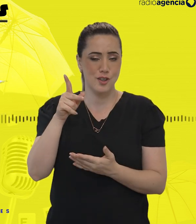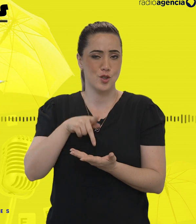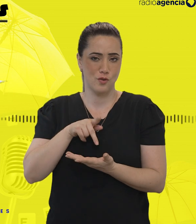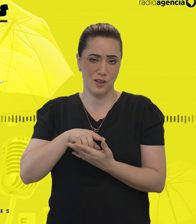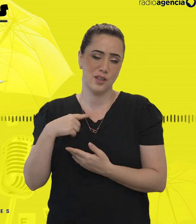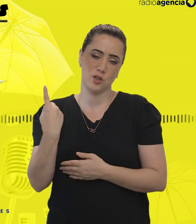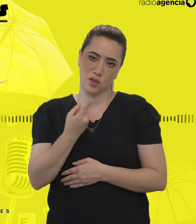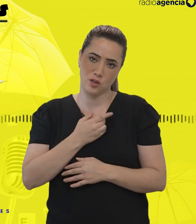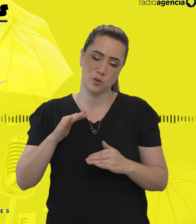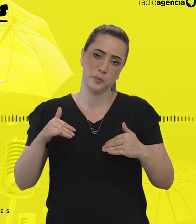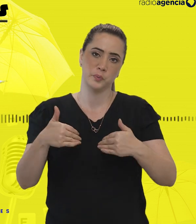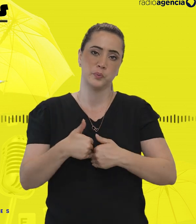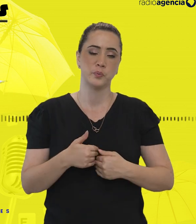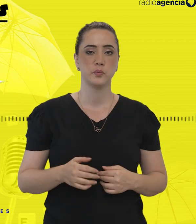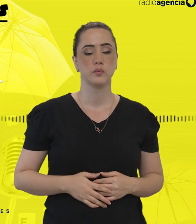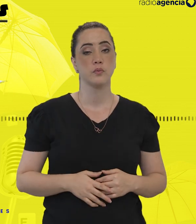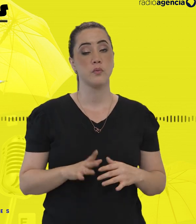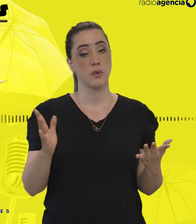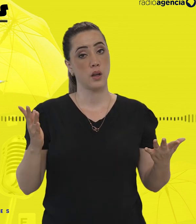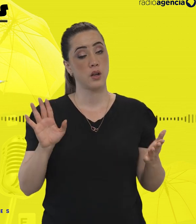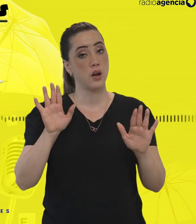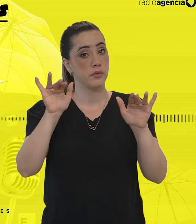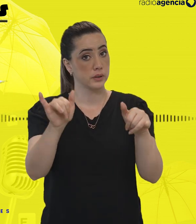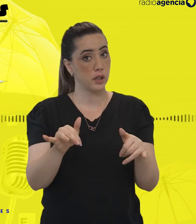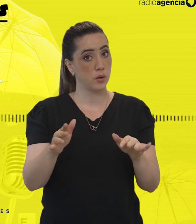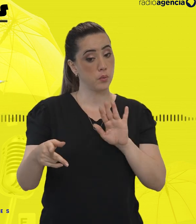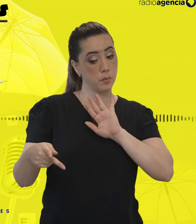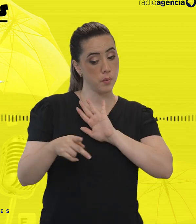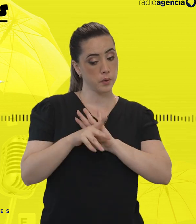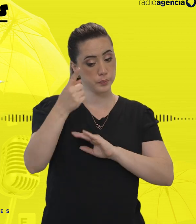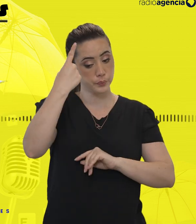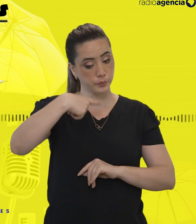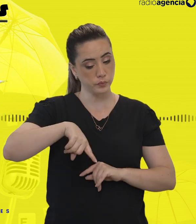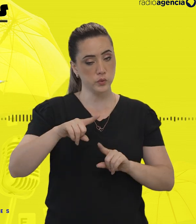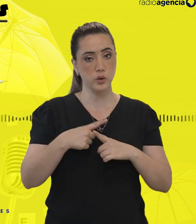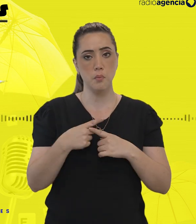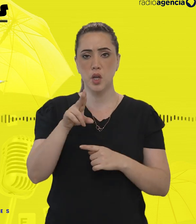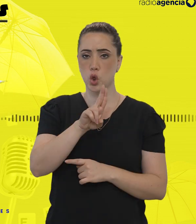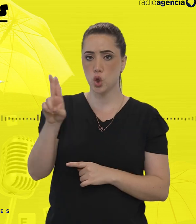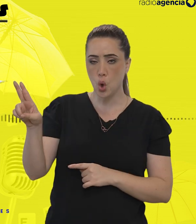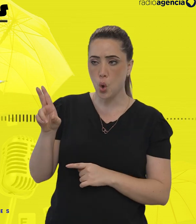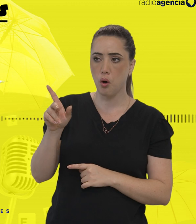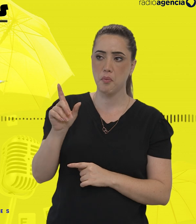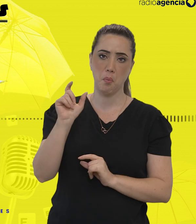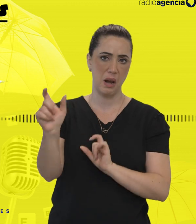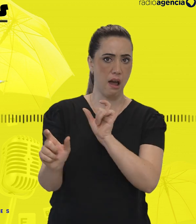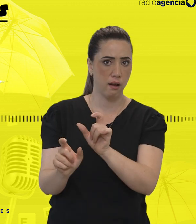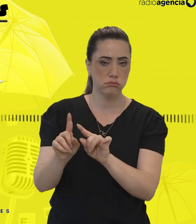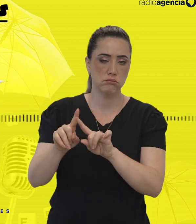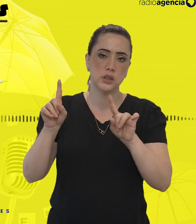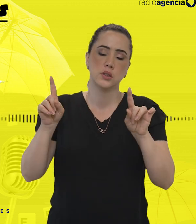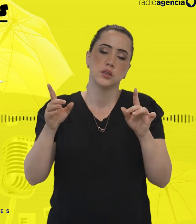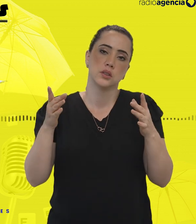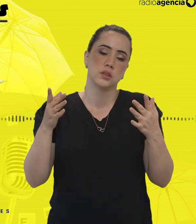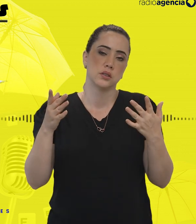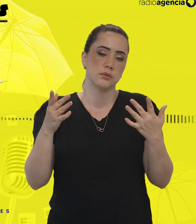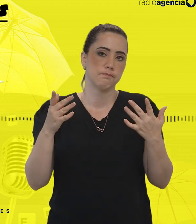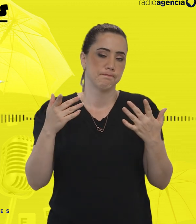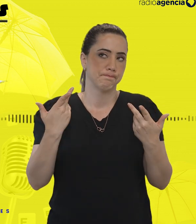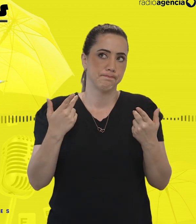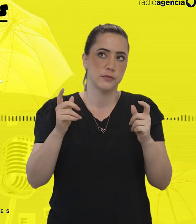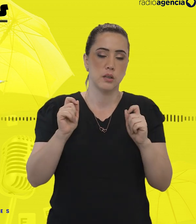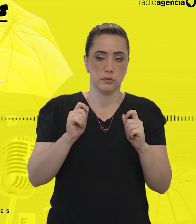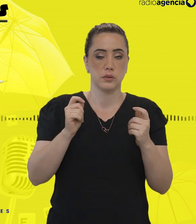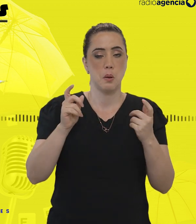gente é. No final das contas, o estalo era interno. Porque rotular ou colocar etiquetas é uma forma até justa de tentar